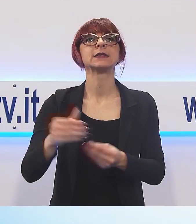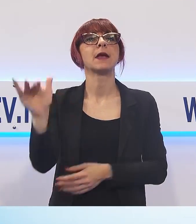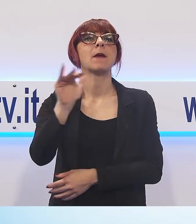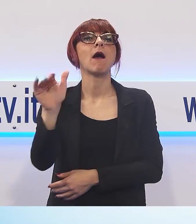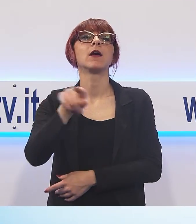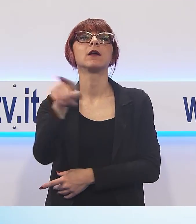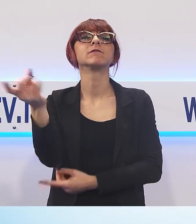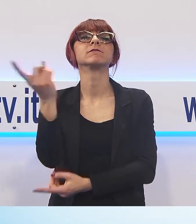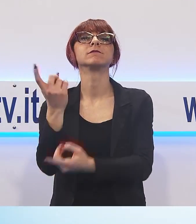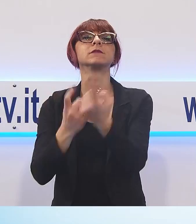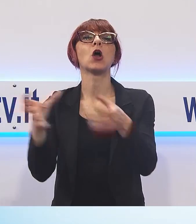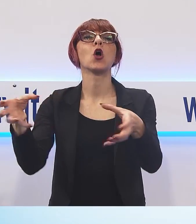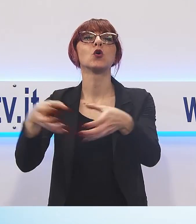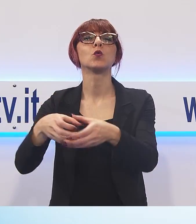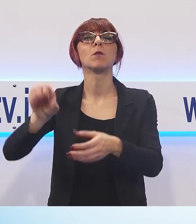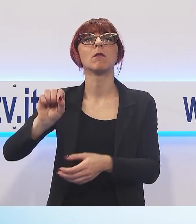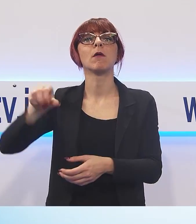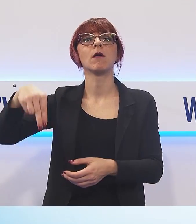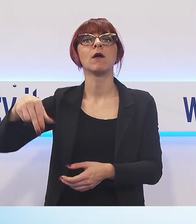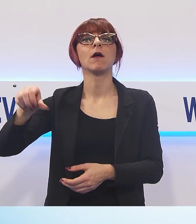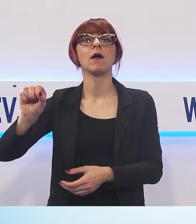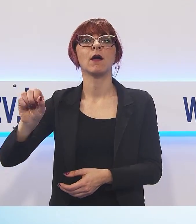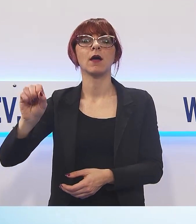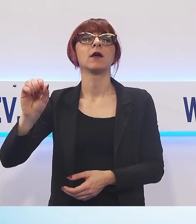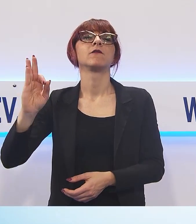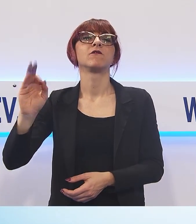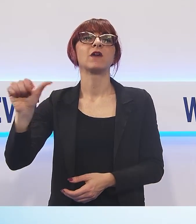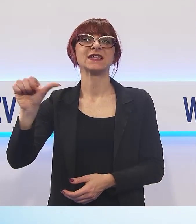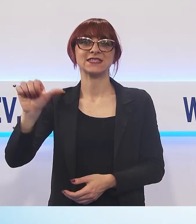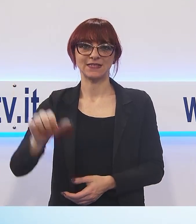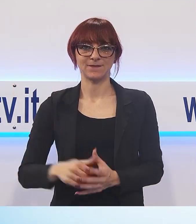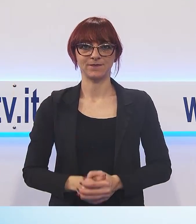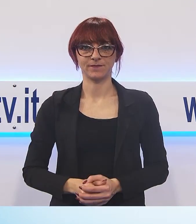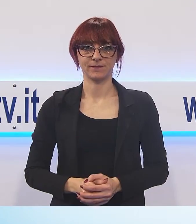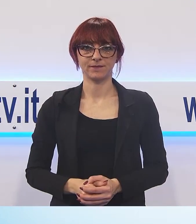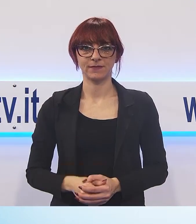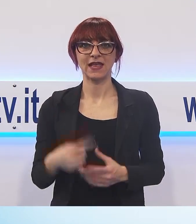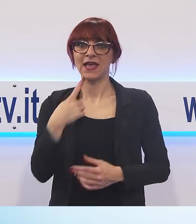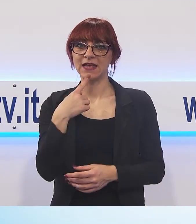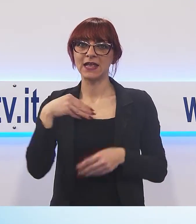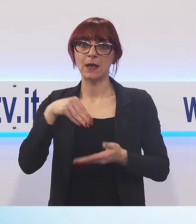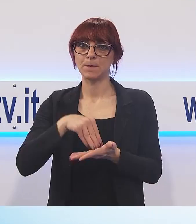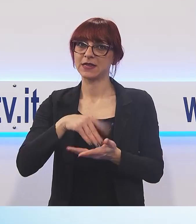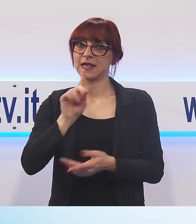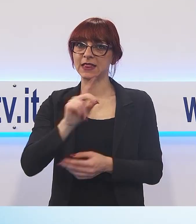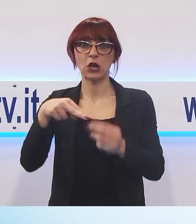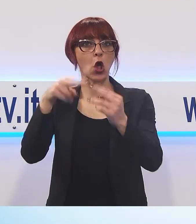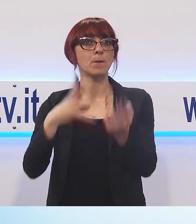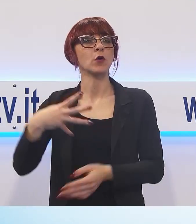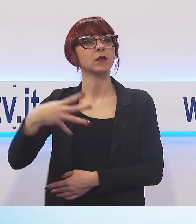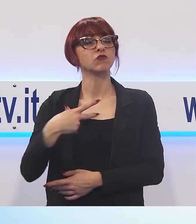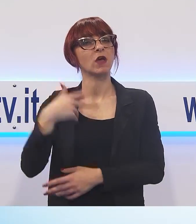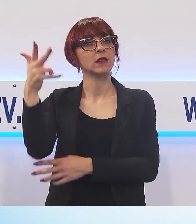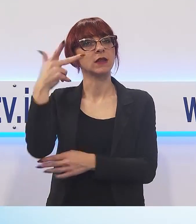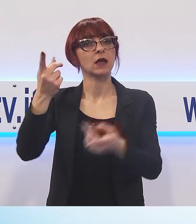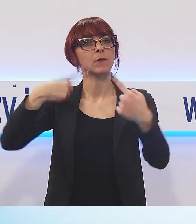Per chi invece non riuscirà ad essere presente a Ponte Amoriano, ci saranno comunque le telecamere di Noi TV con la finalissima che